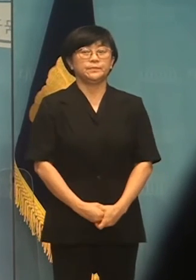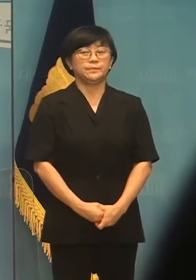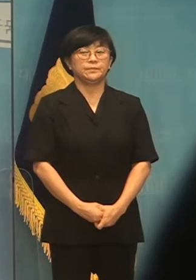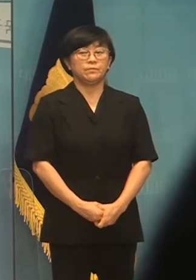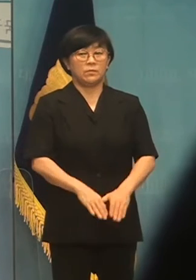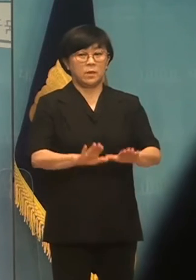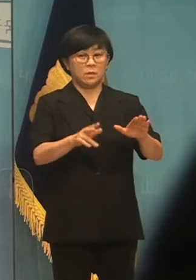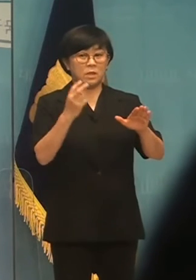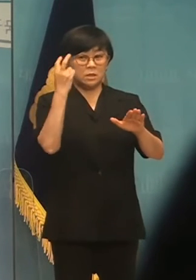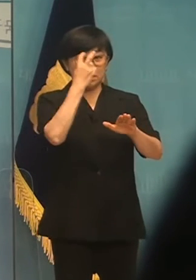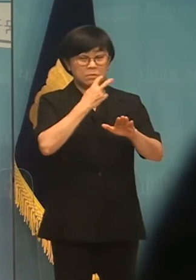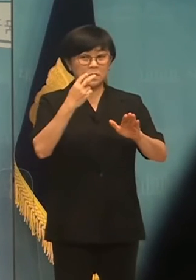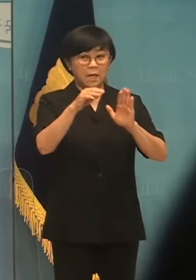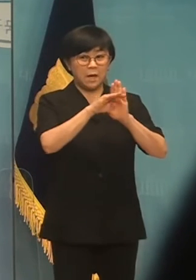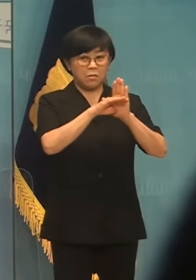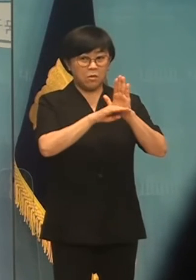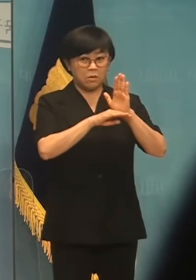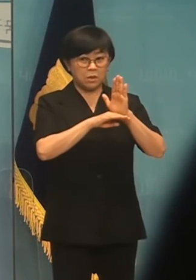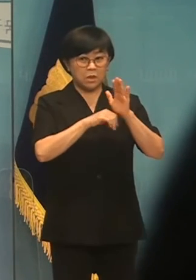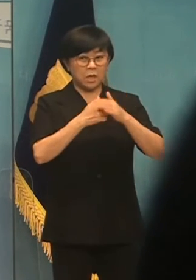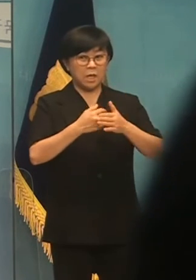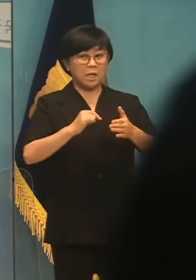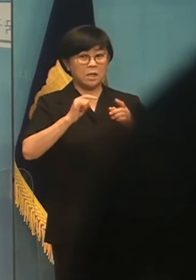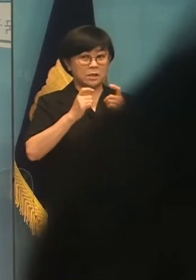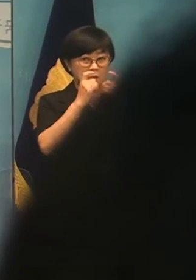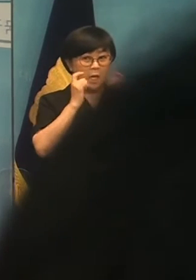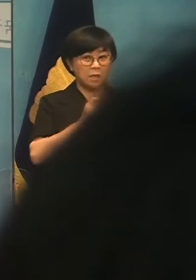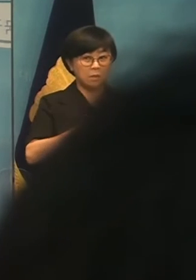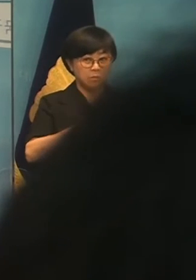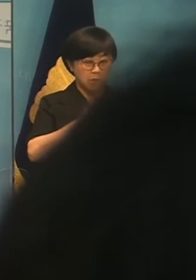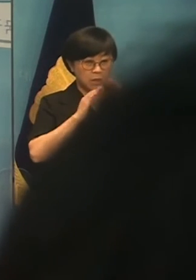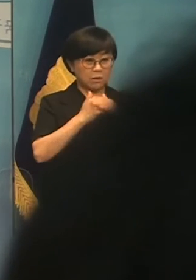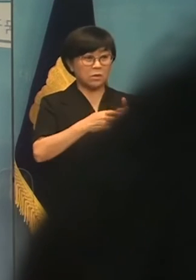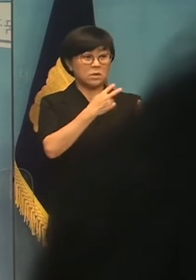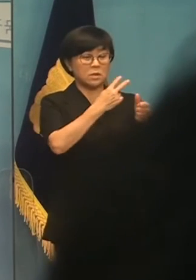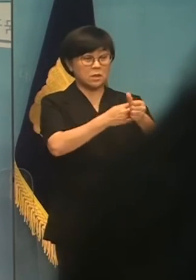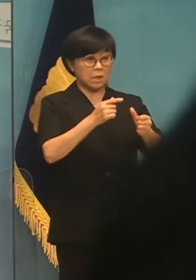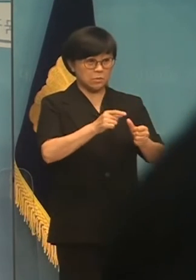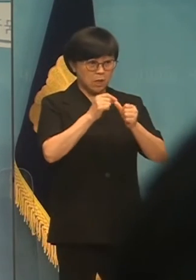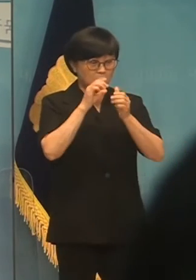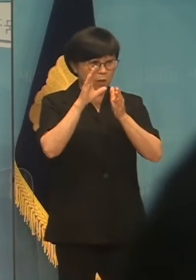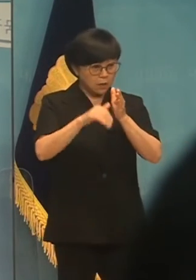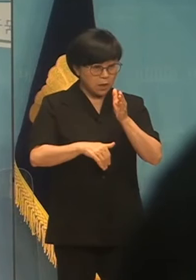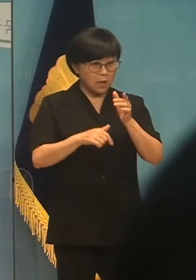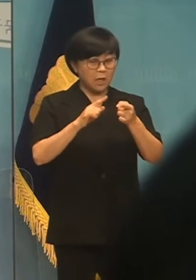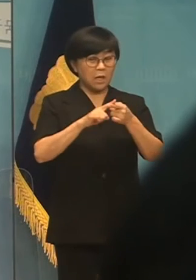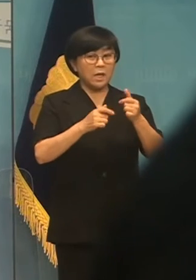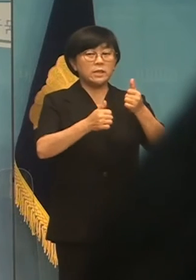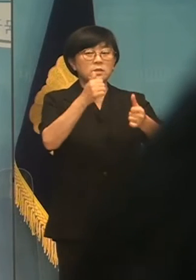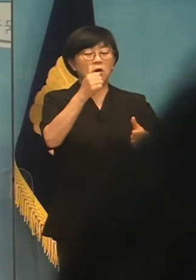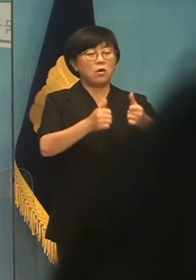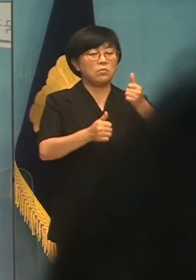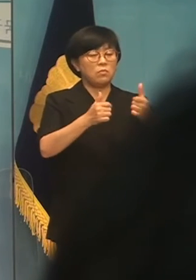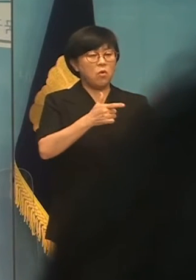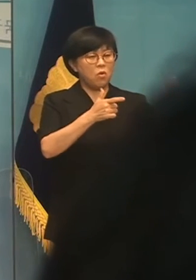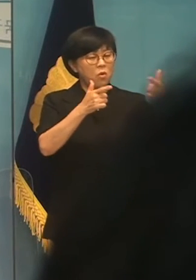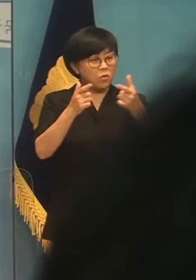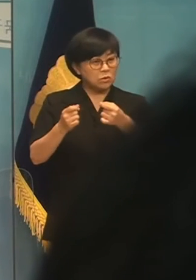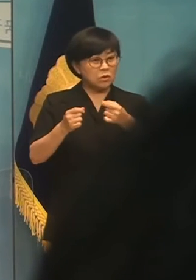이번 심사 안건에는 사기학교의 교사신규체험시 치료는 채용시험 전체를